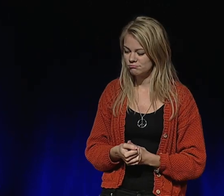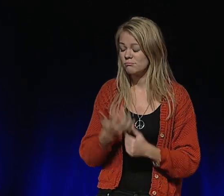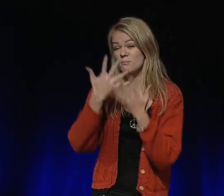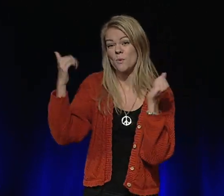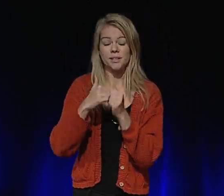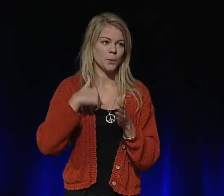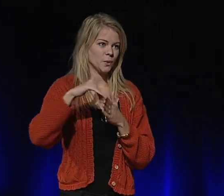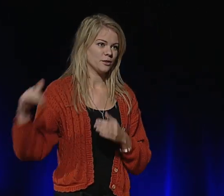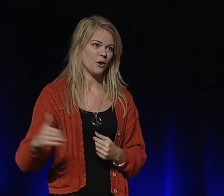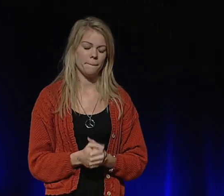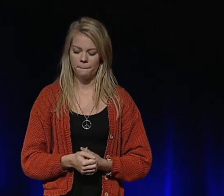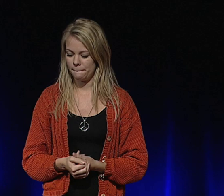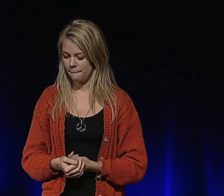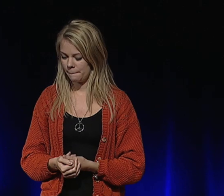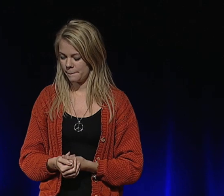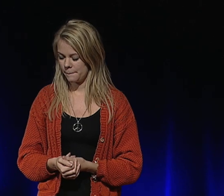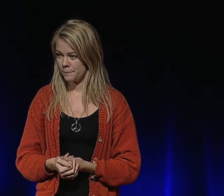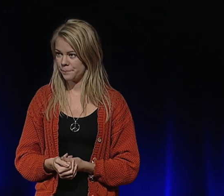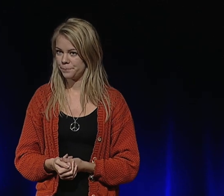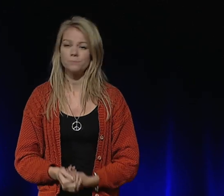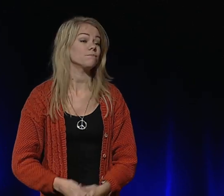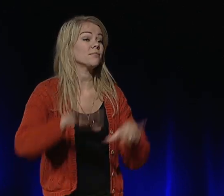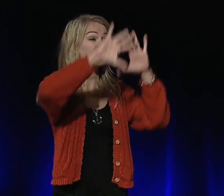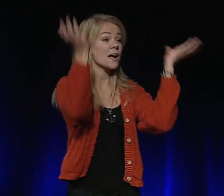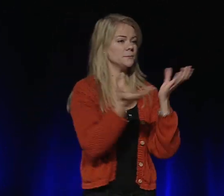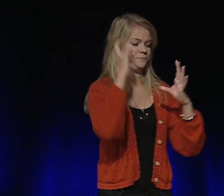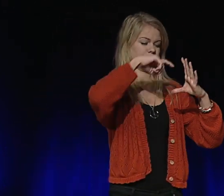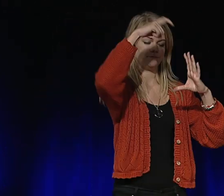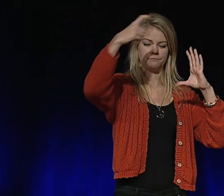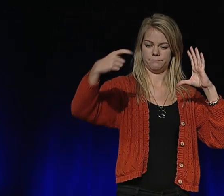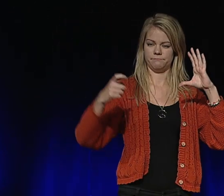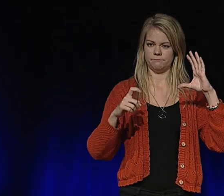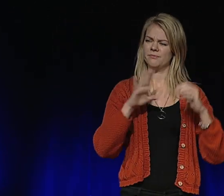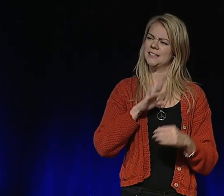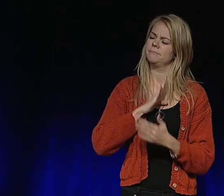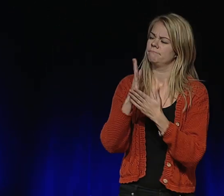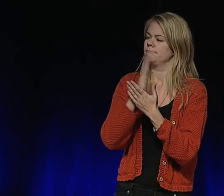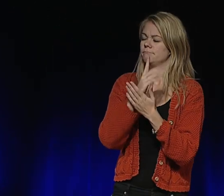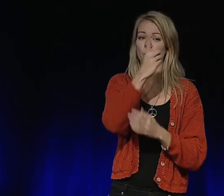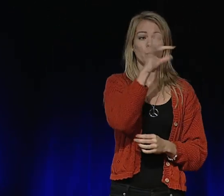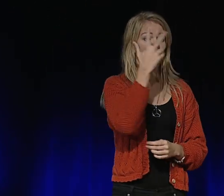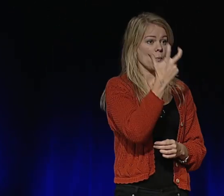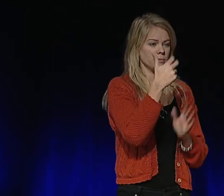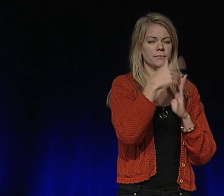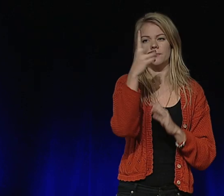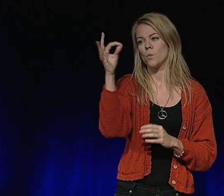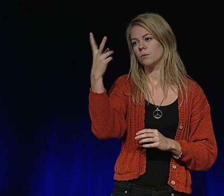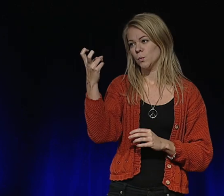På många sätt är jag ett undantag. Det finns ungefär 180-220